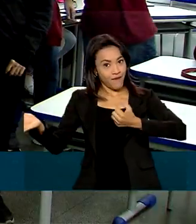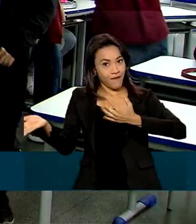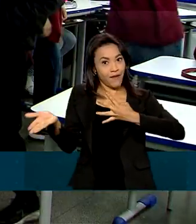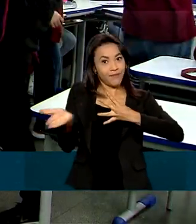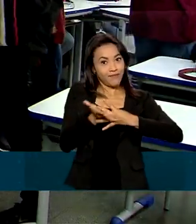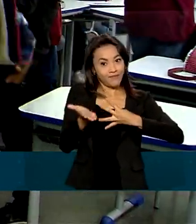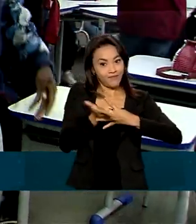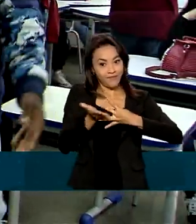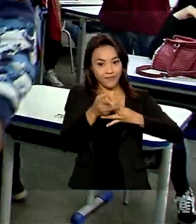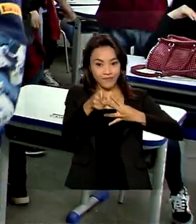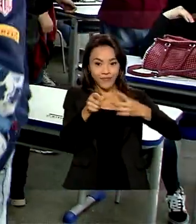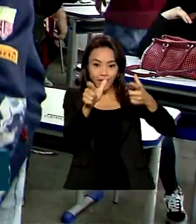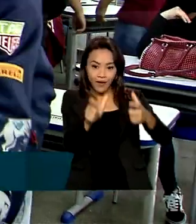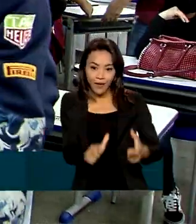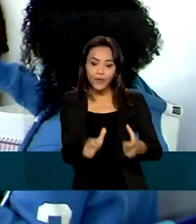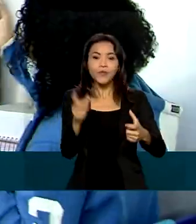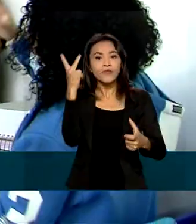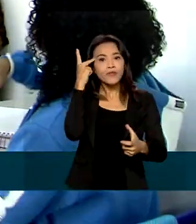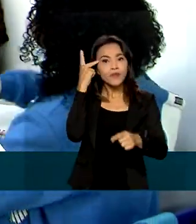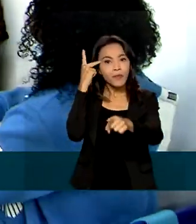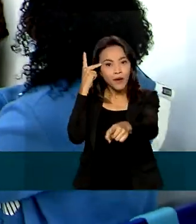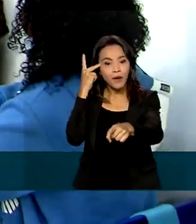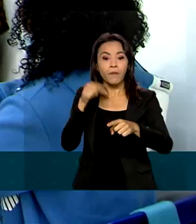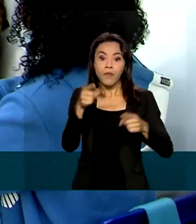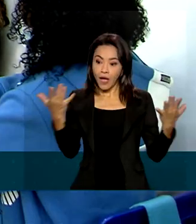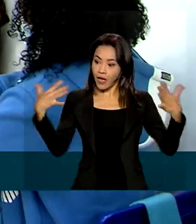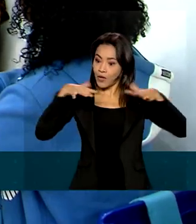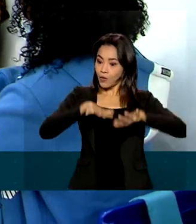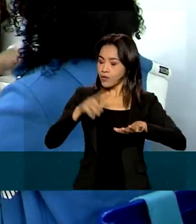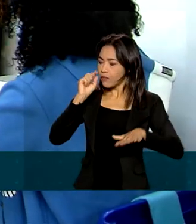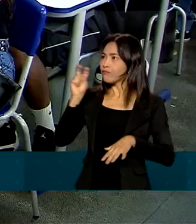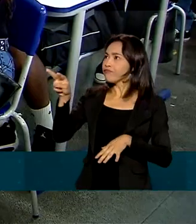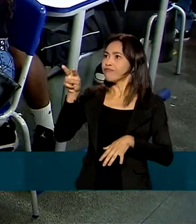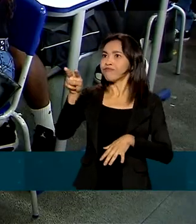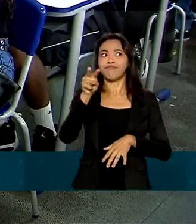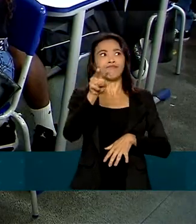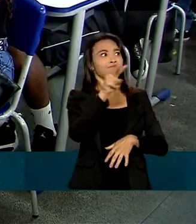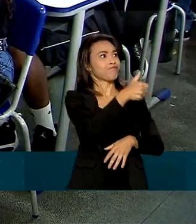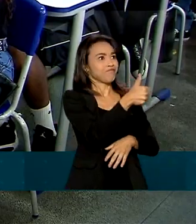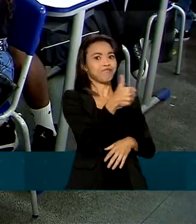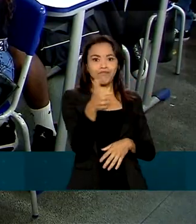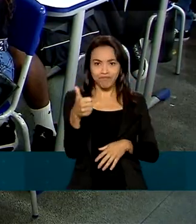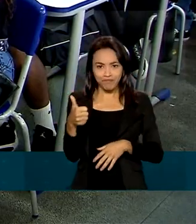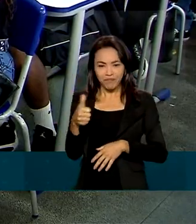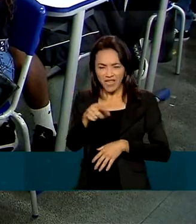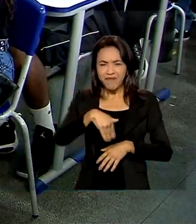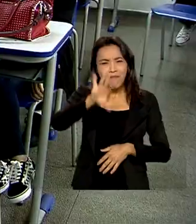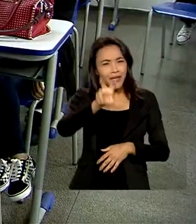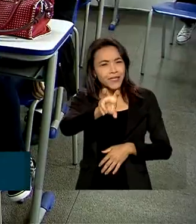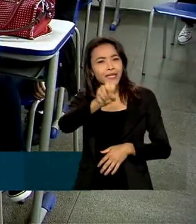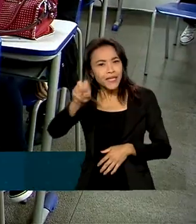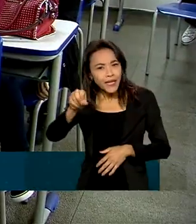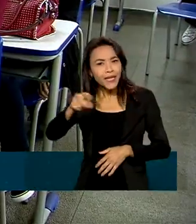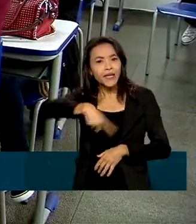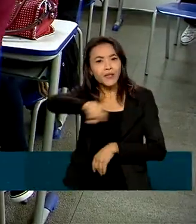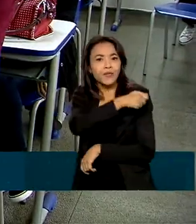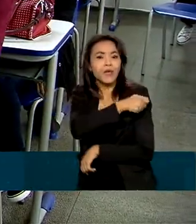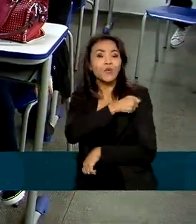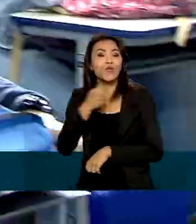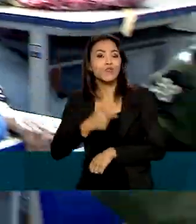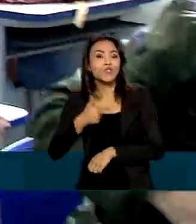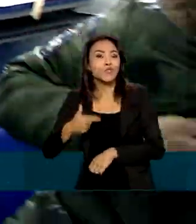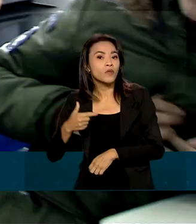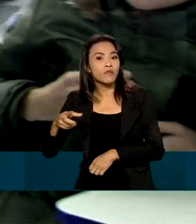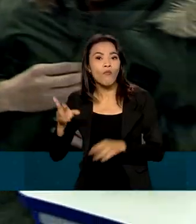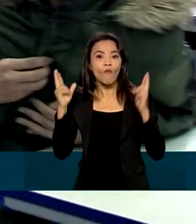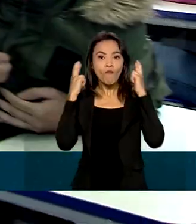municipal na Zona Norte de São Paulo. A inclusão está em toda parte. Entre os mais de 500 alunos, 22 não escutam,